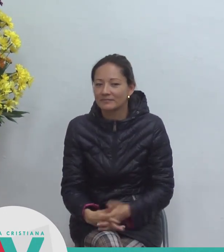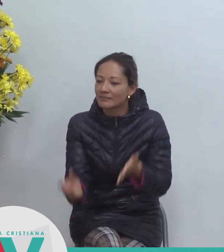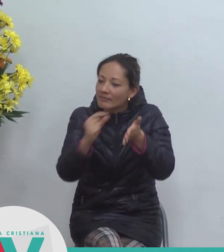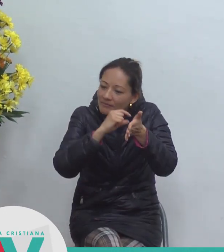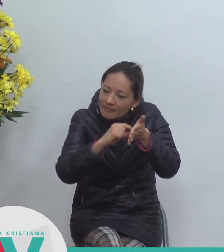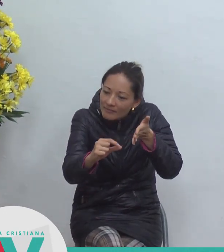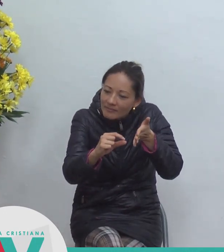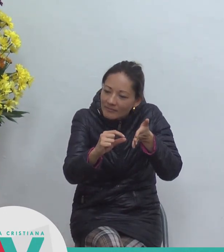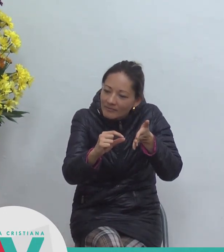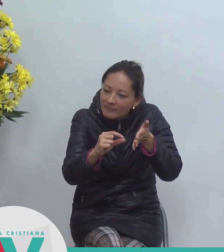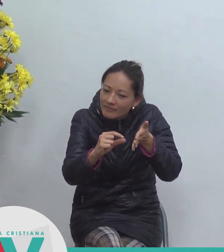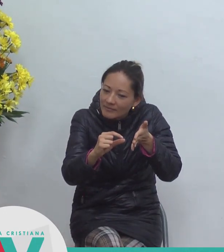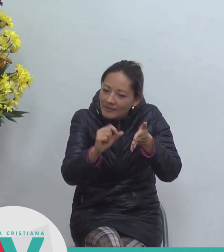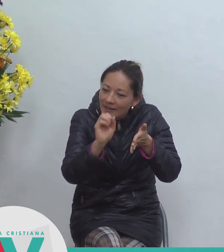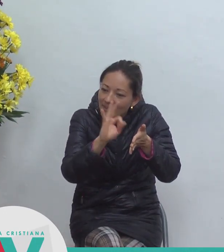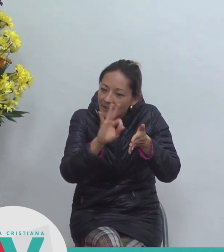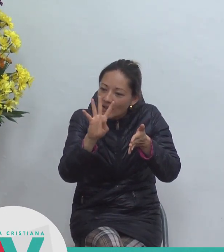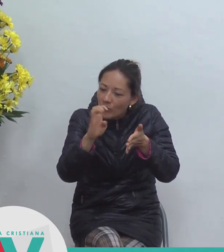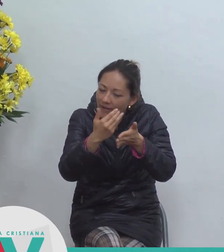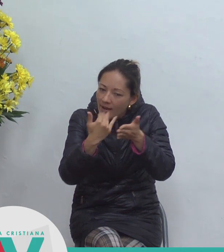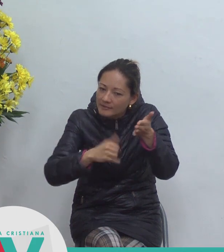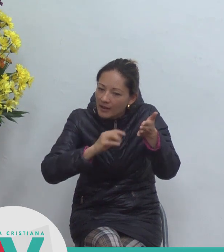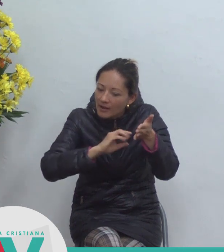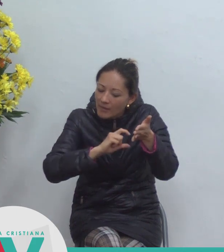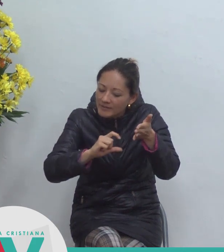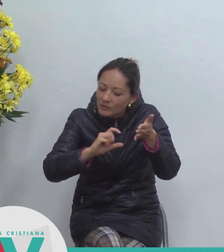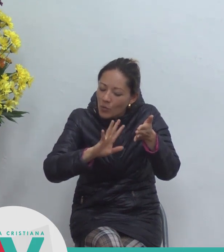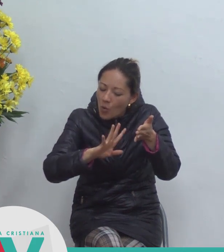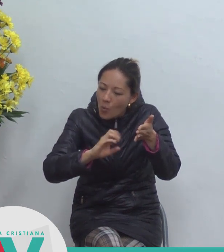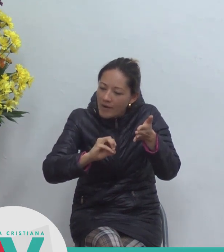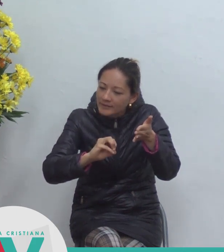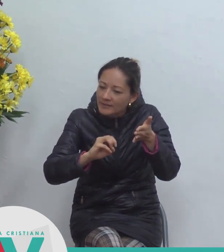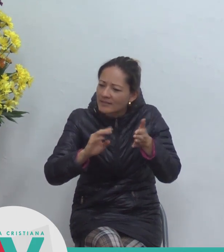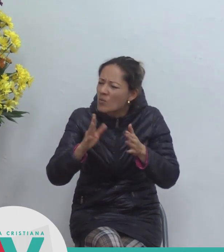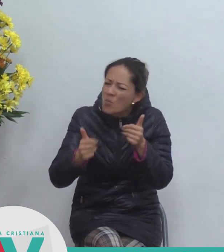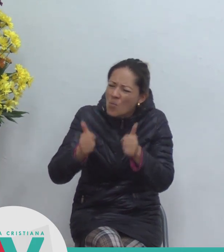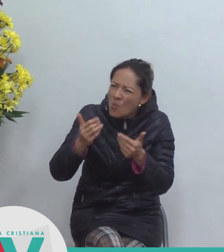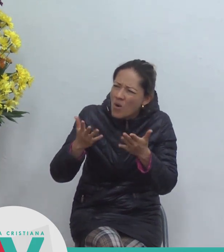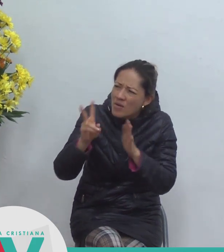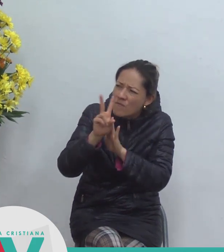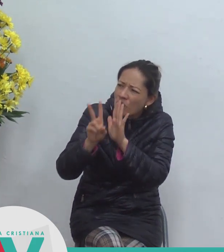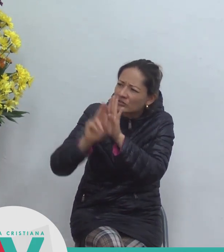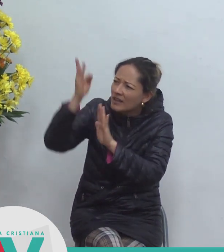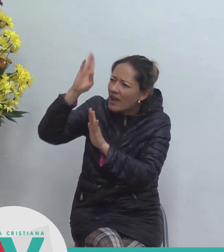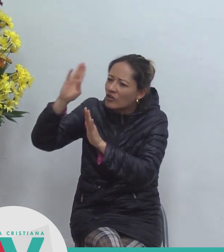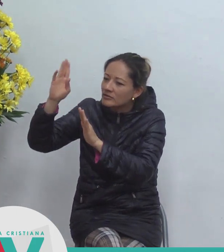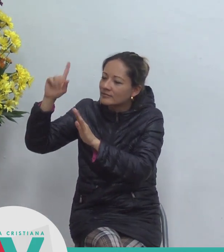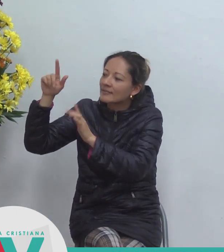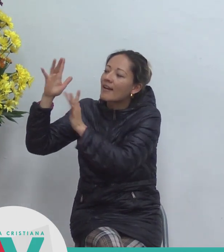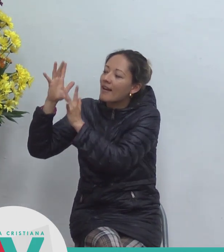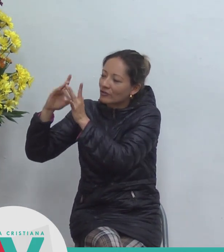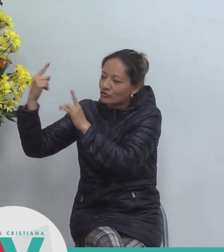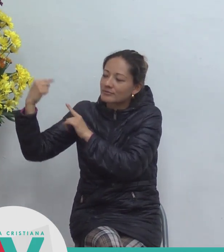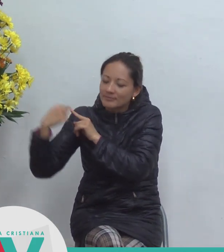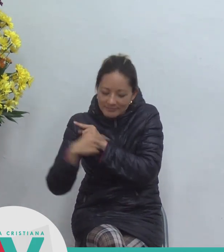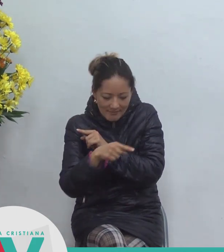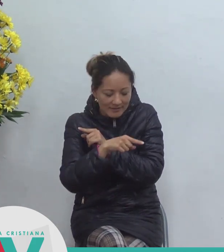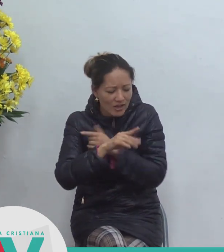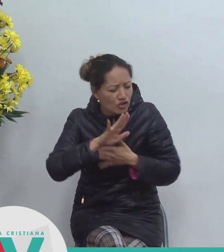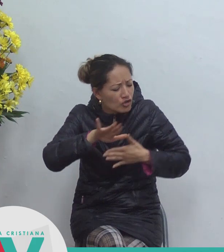39 al 40 y esta es la voluntad del padre que me envió que de todo lo que me diere que no pierda yo